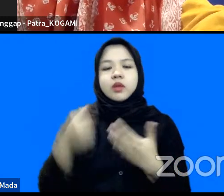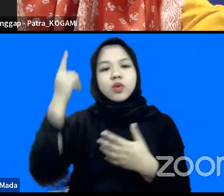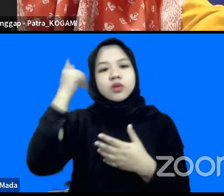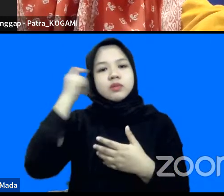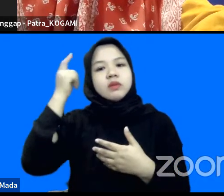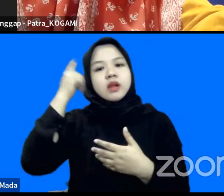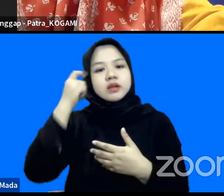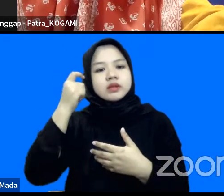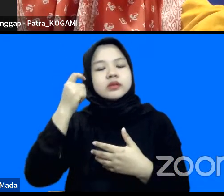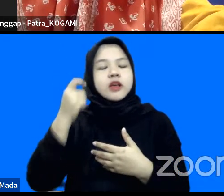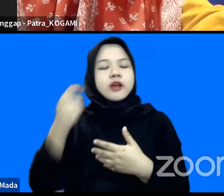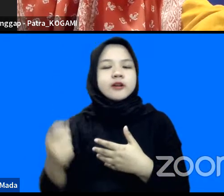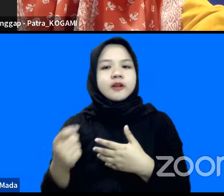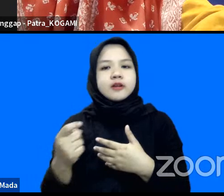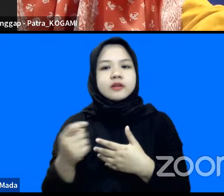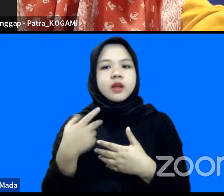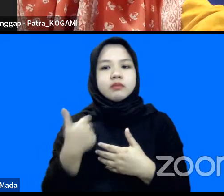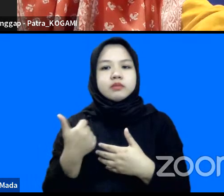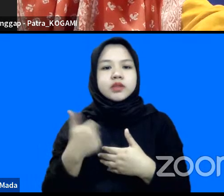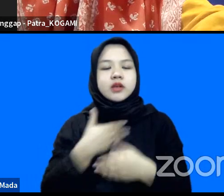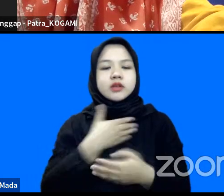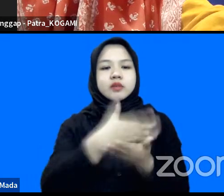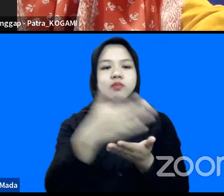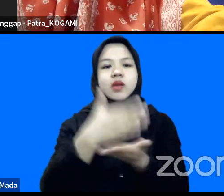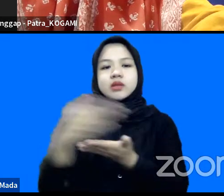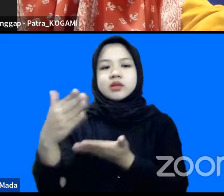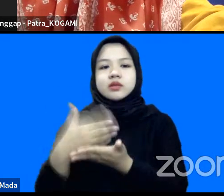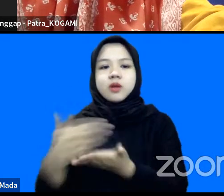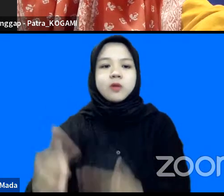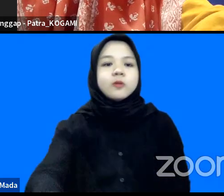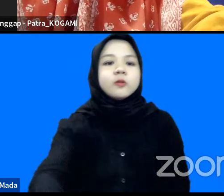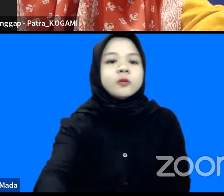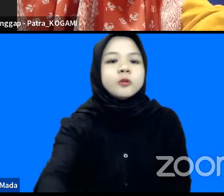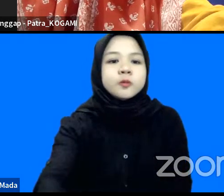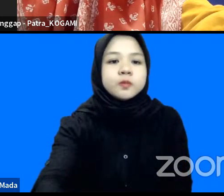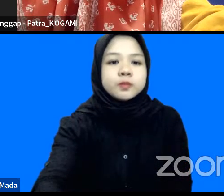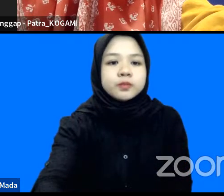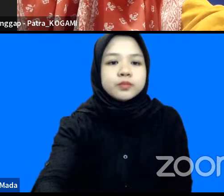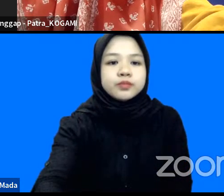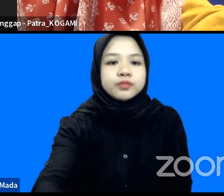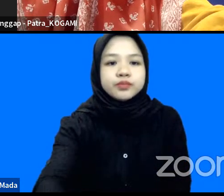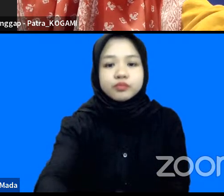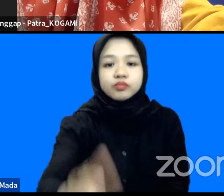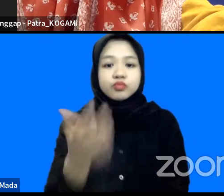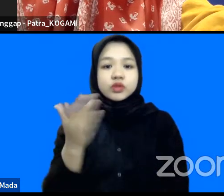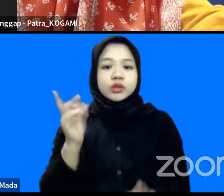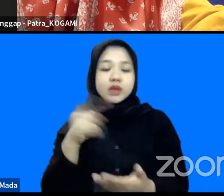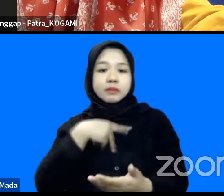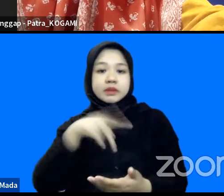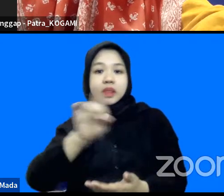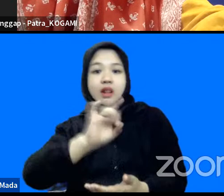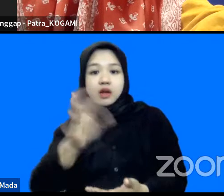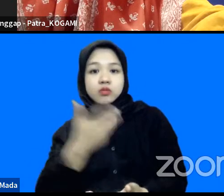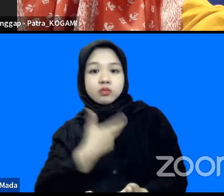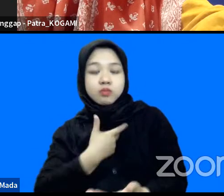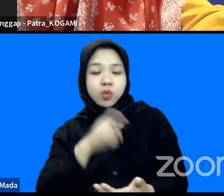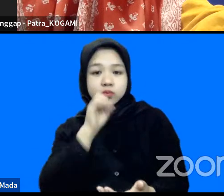paling menarik yang bisa ditemukan mungkin ada peserta lain yang ingin menanggapi Bapak Ibu